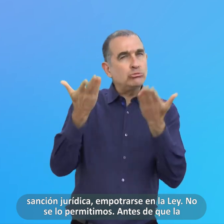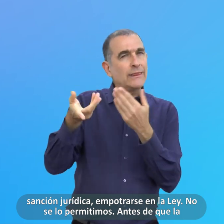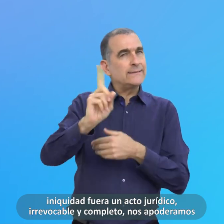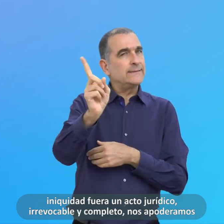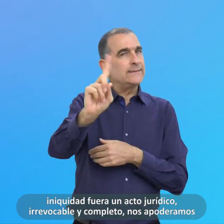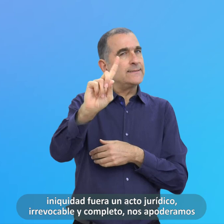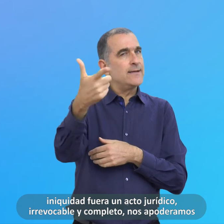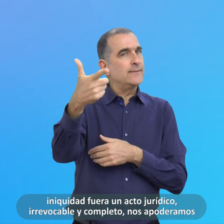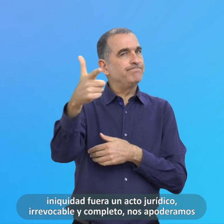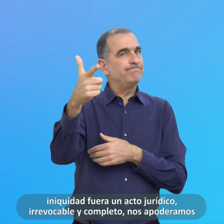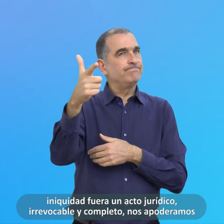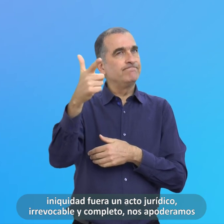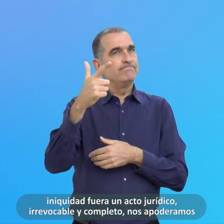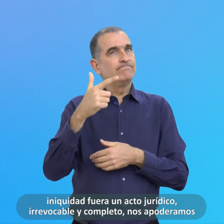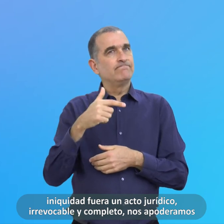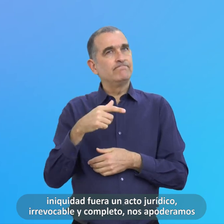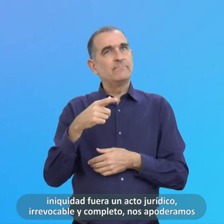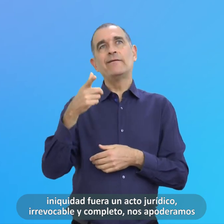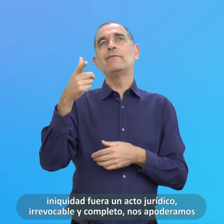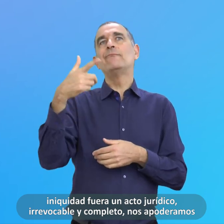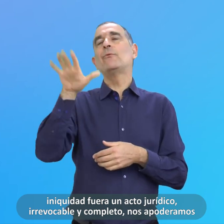Fuera Un Acto Jurídico